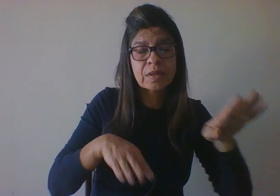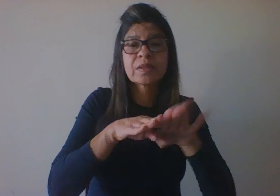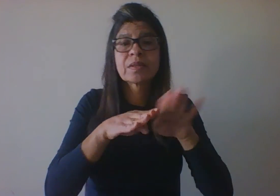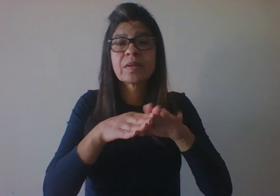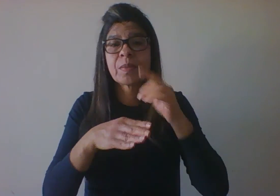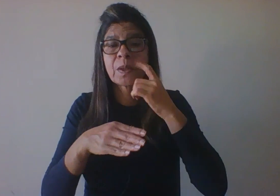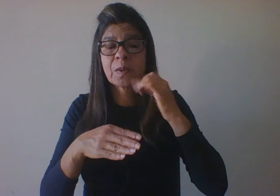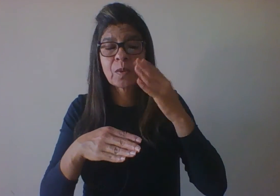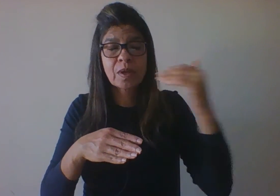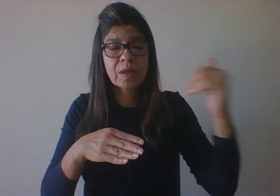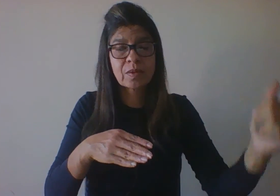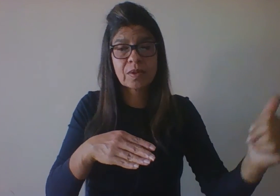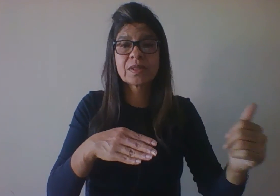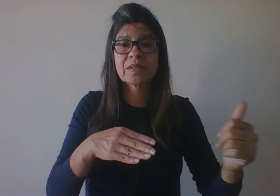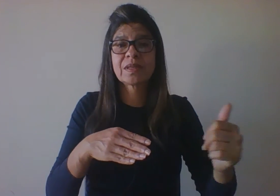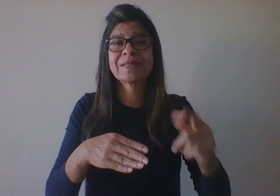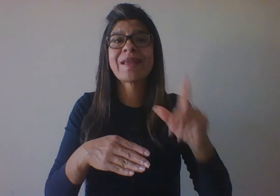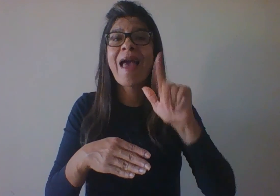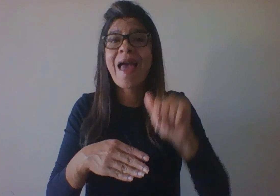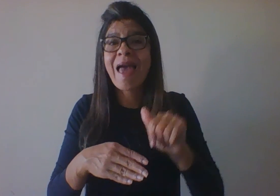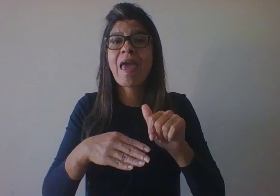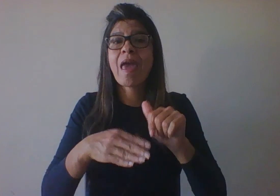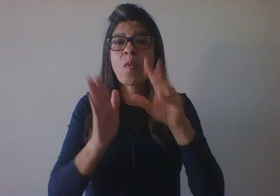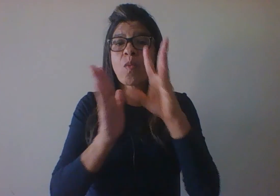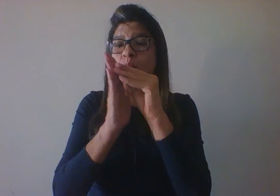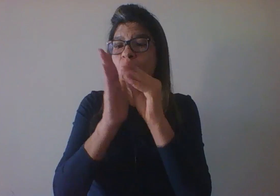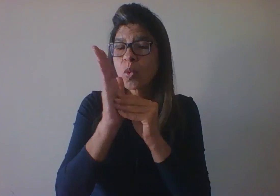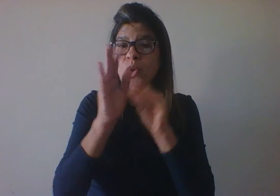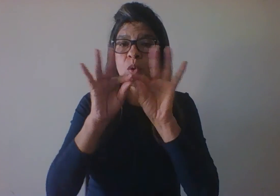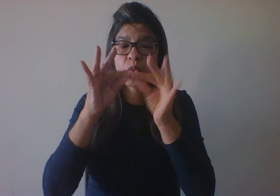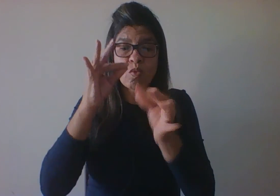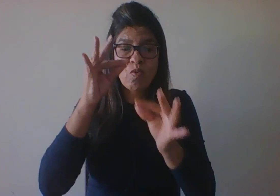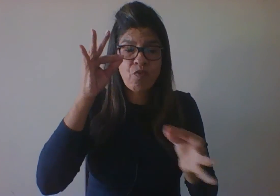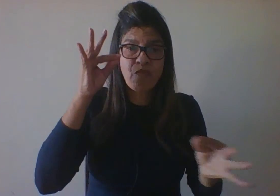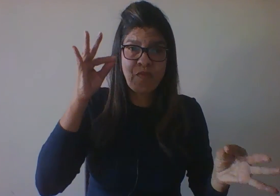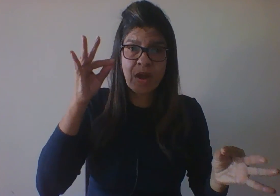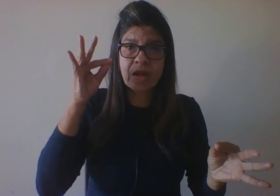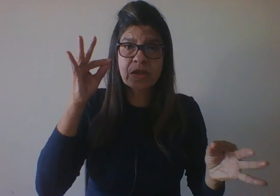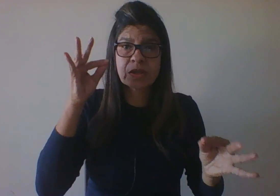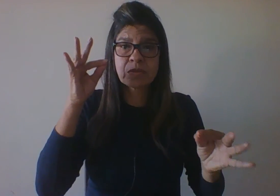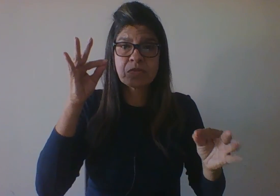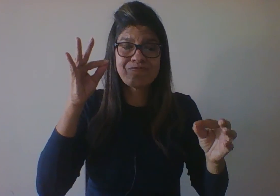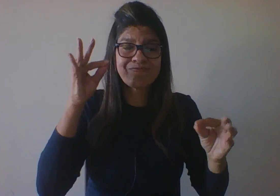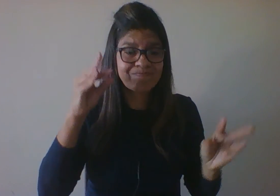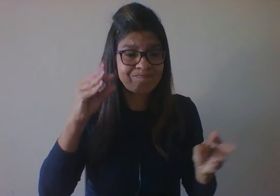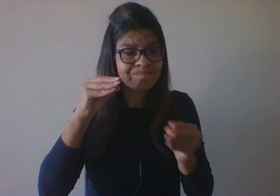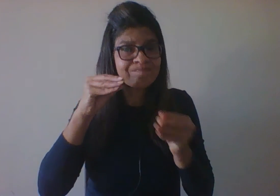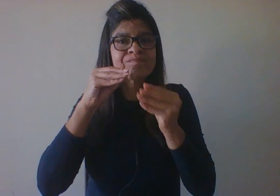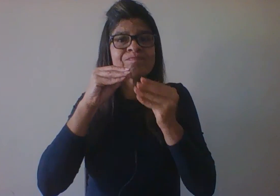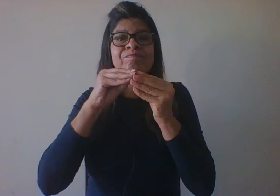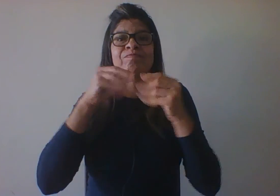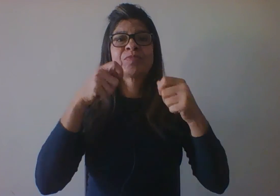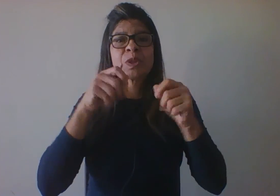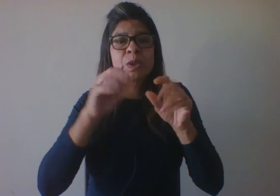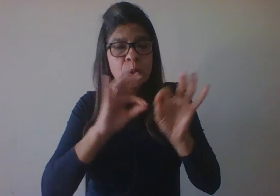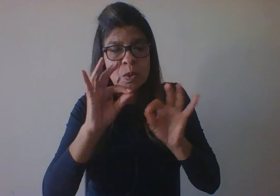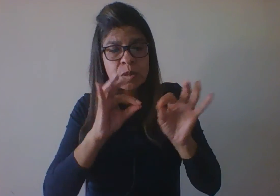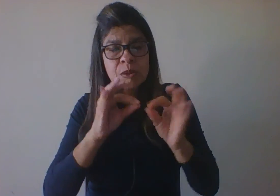bastante amplo, e que vamos ter que sintetizar na carga horária do nosso curso. Para se estudar o